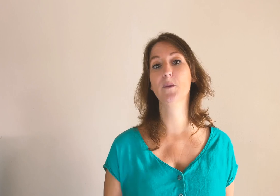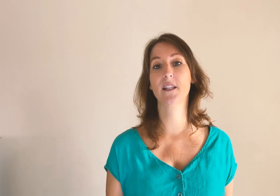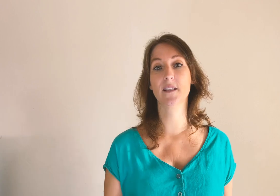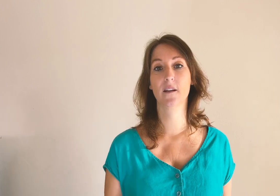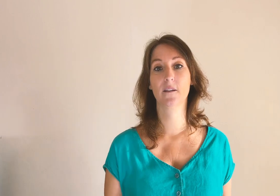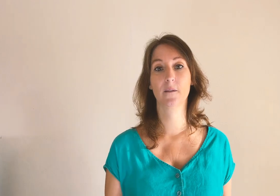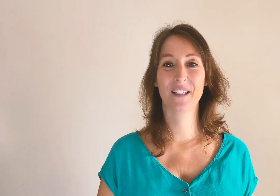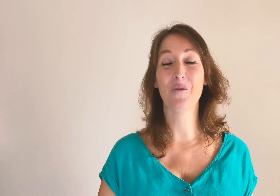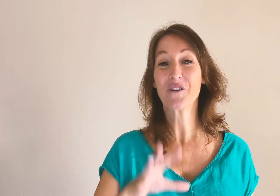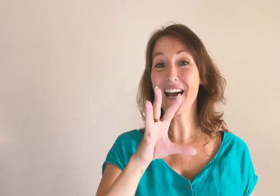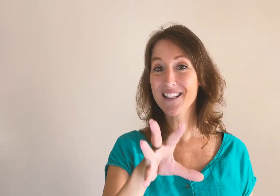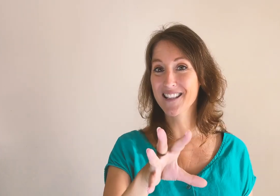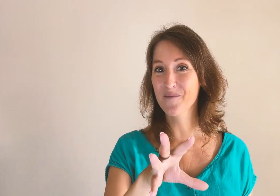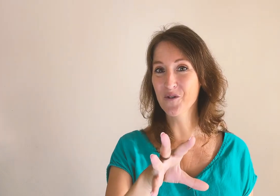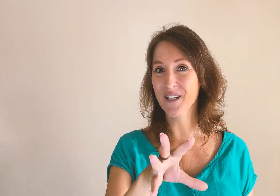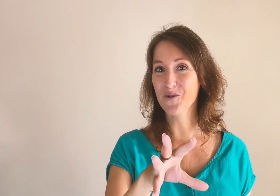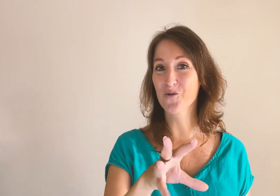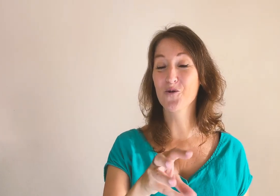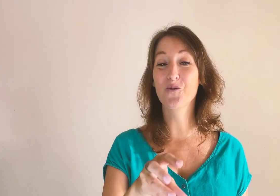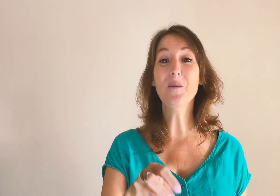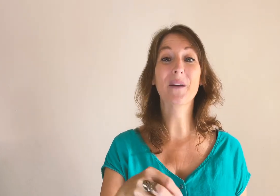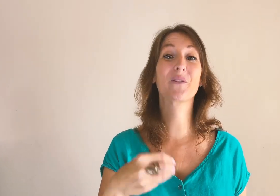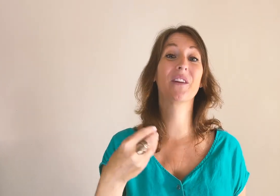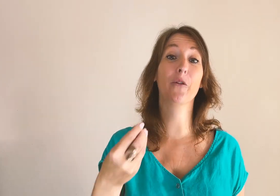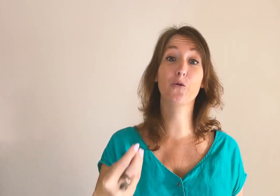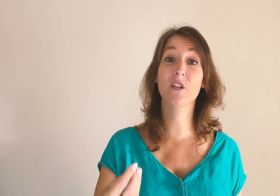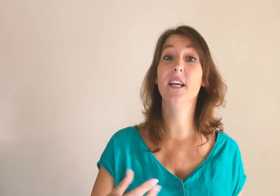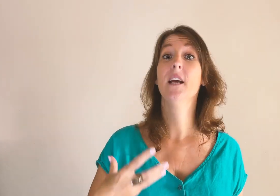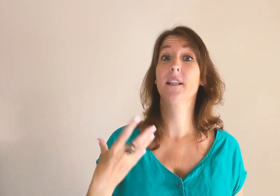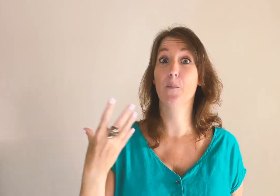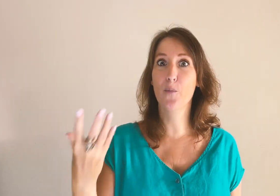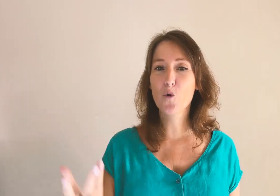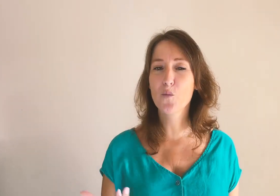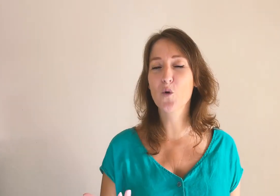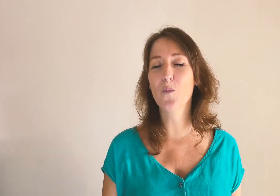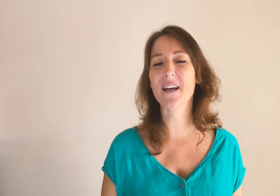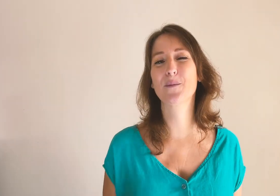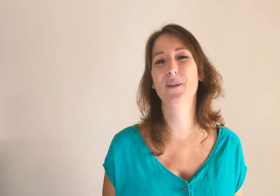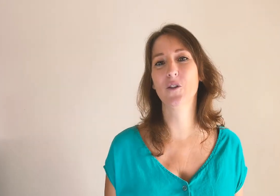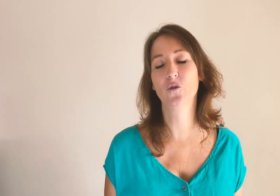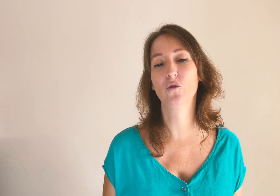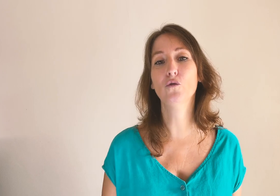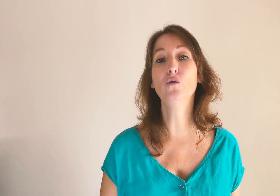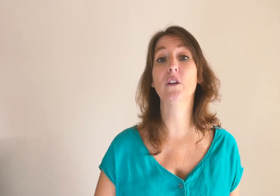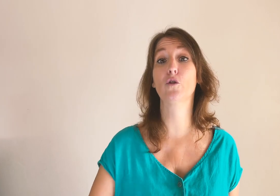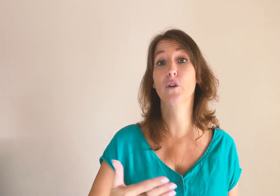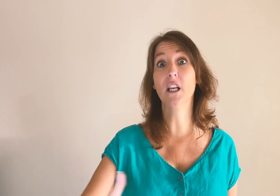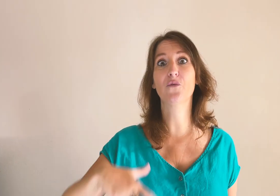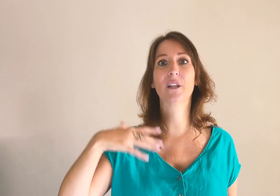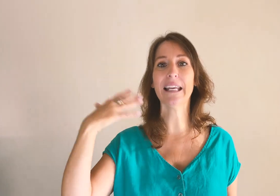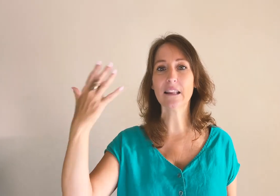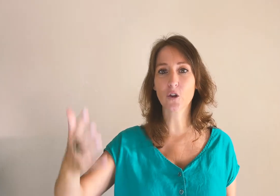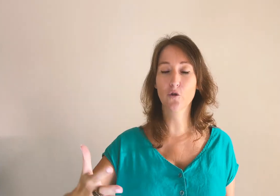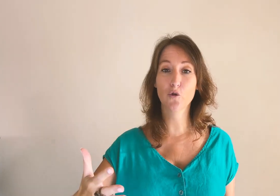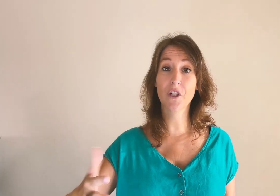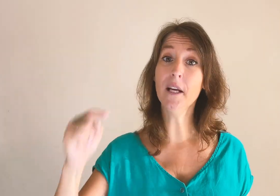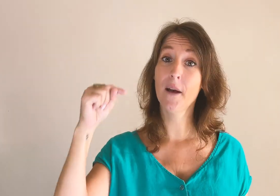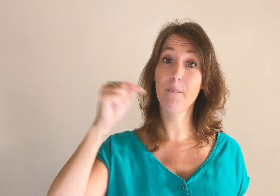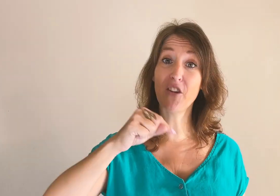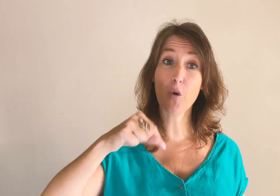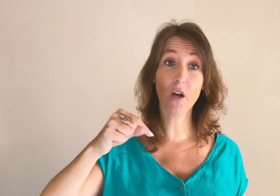business. Bon, j'arrête cette démonstration aujourd'hui parce que c'est un sujet qui est beaucoup plus complexe, bien entendu, et sur lequel il faudrait étendre le sujet. Mettez-moi